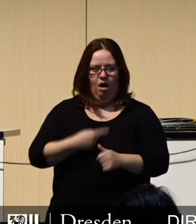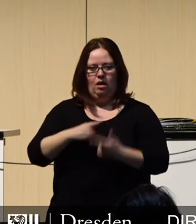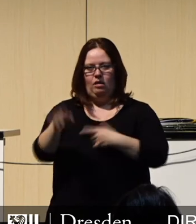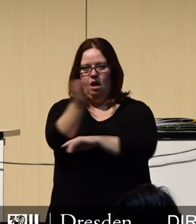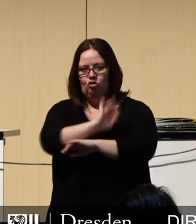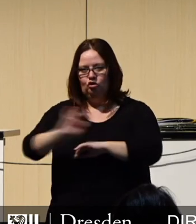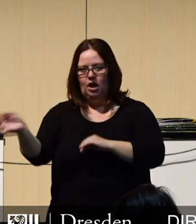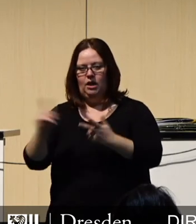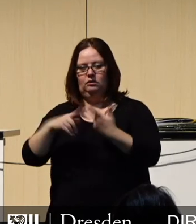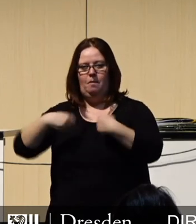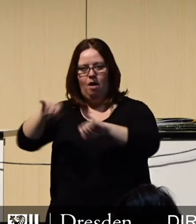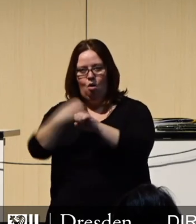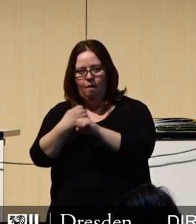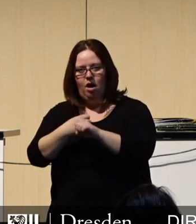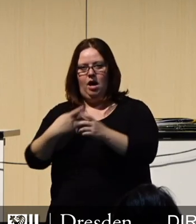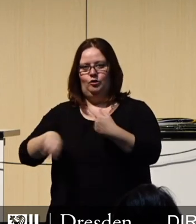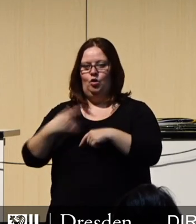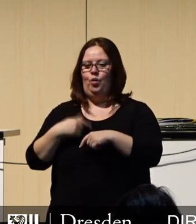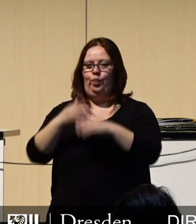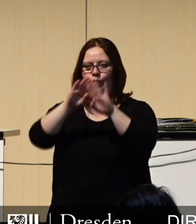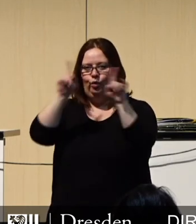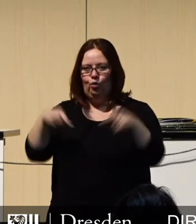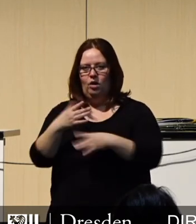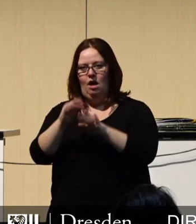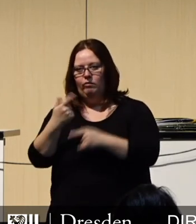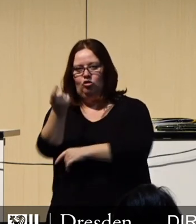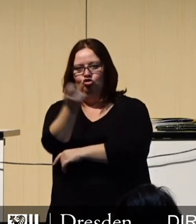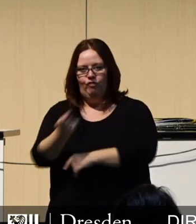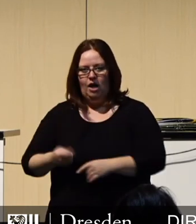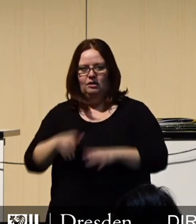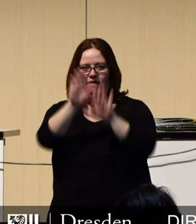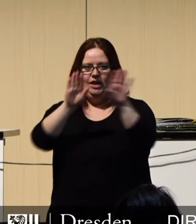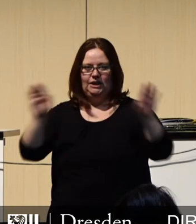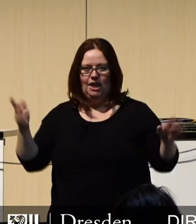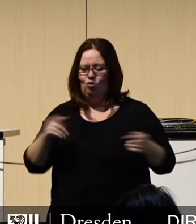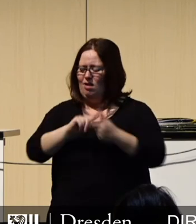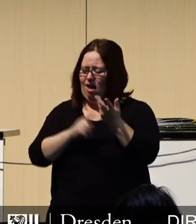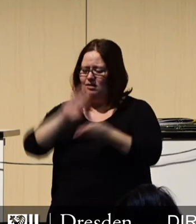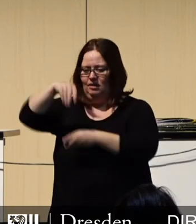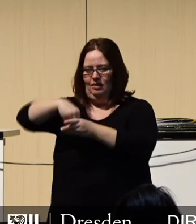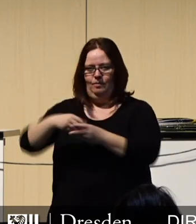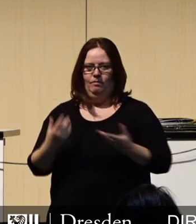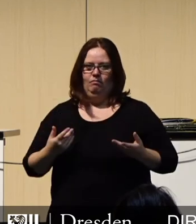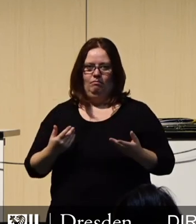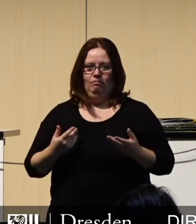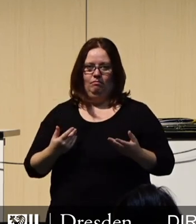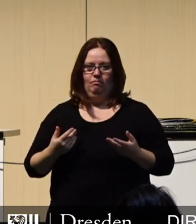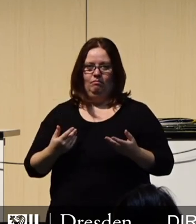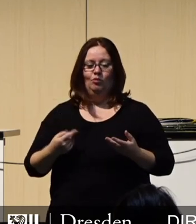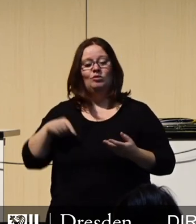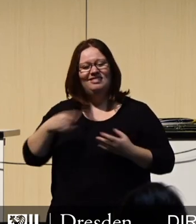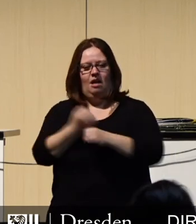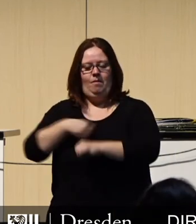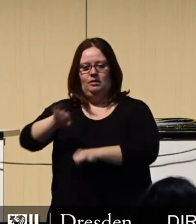Architekten, von Bauarbeitern, Monteuren, Dachdeckern, Schweißern, Fliesenlegern und so weiter. Der Erhalt dieser